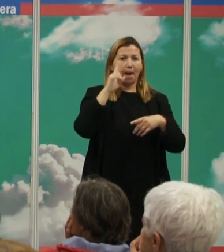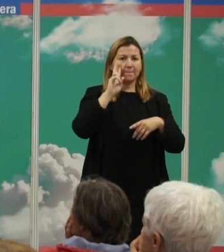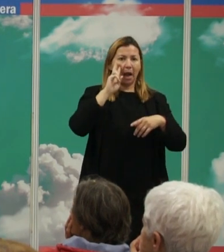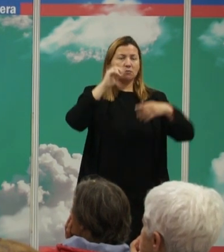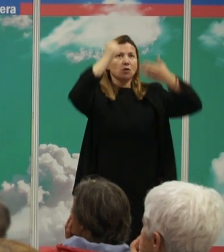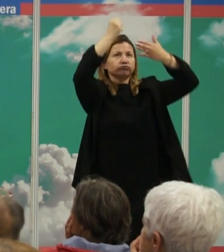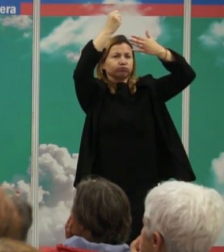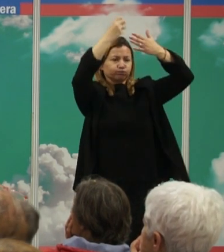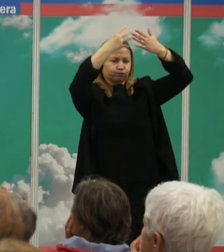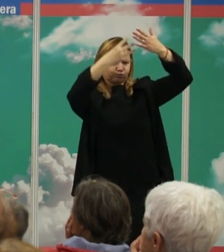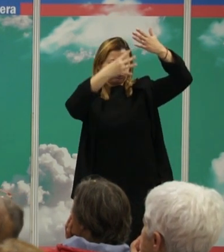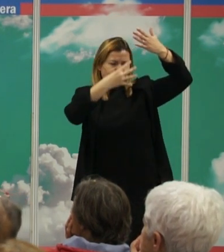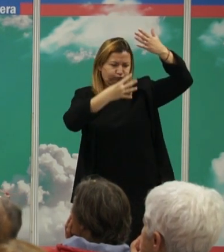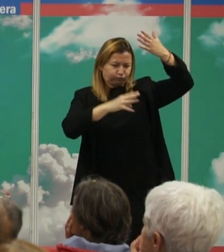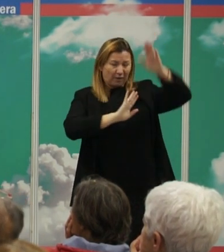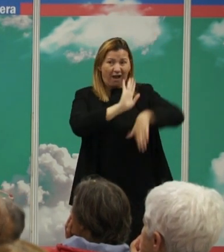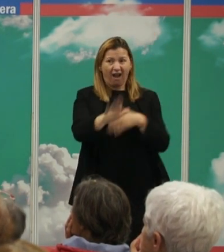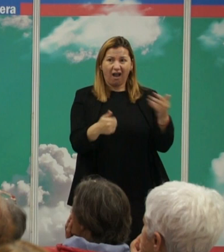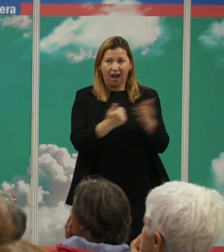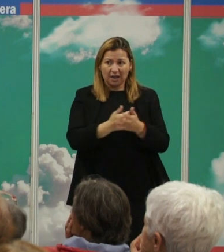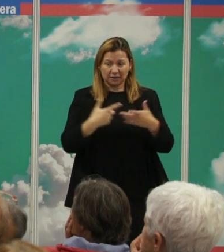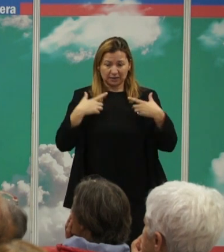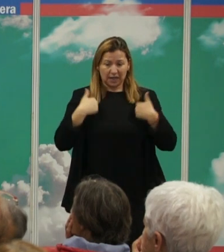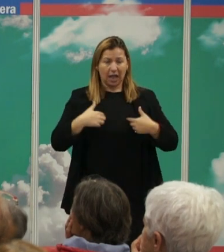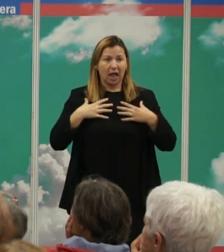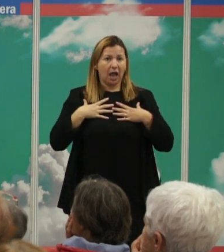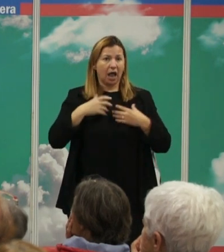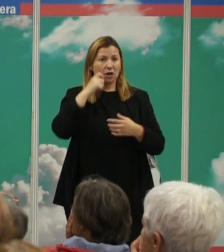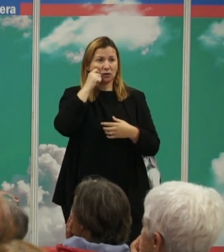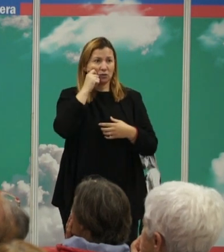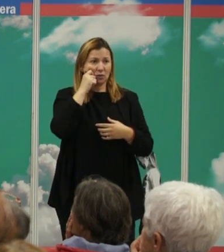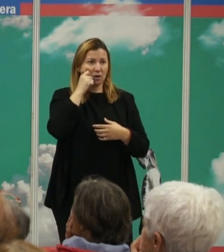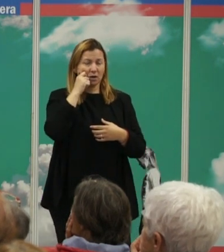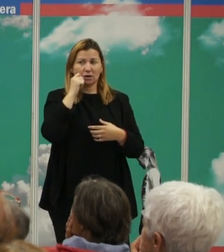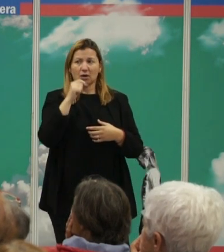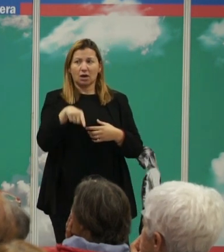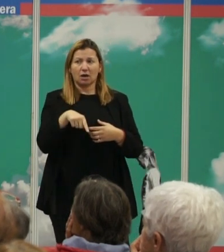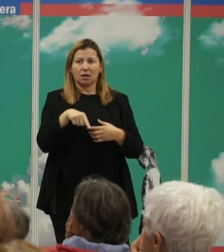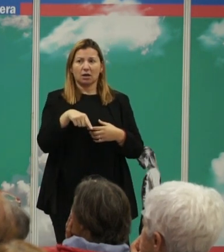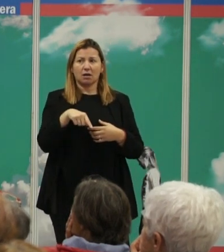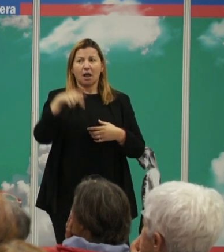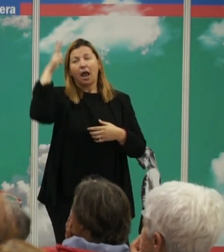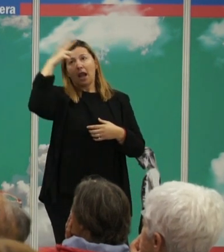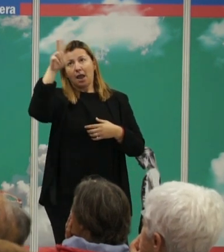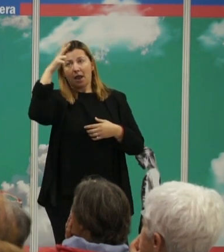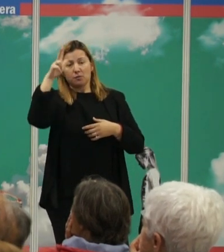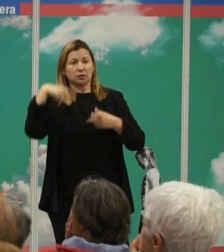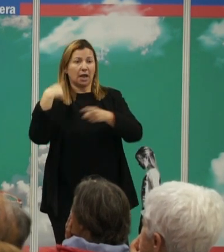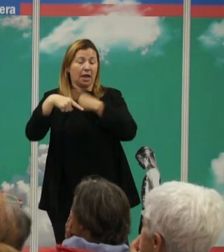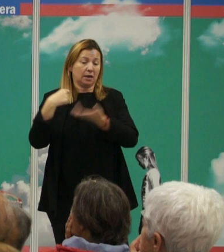que va directamente a los seres humanos fijaros aquí teníamos nuestro 2% heredado perdón filogenéticamente heredado